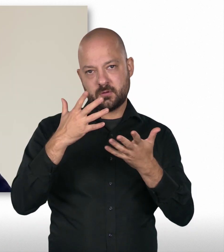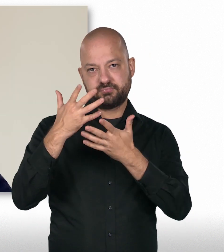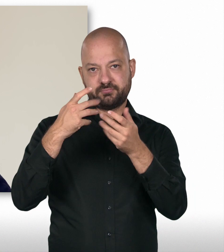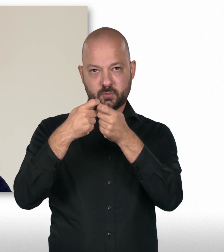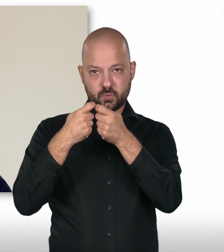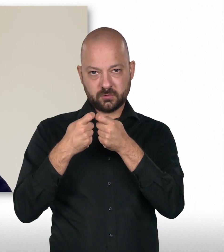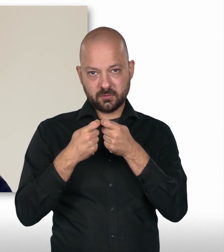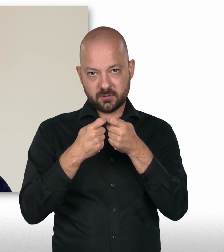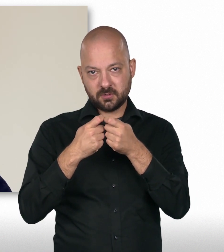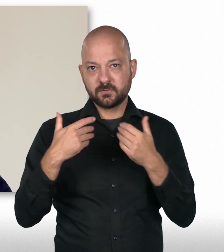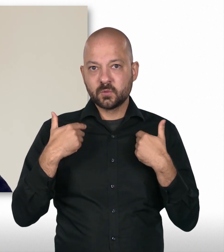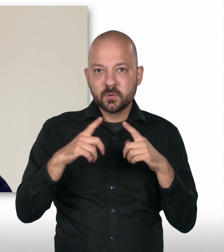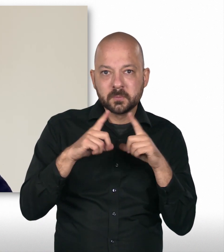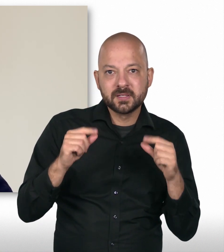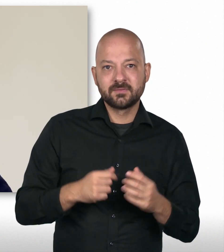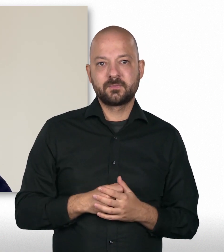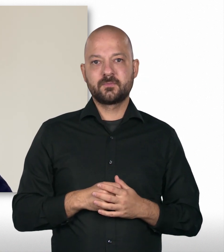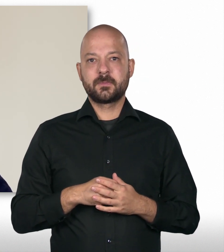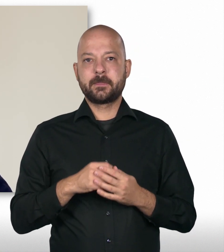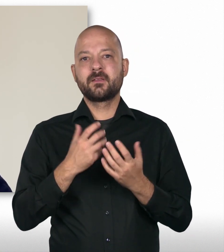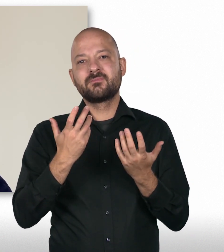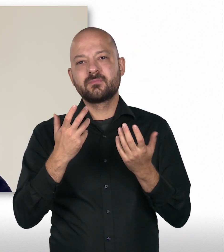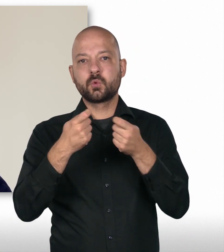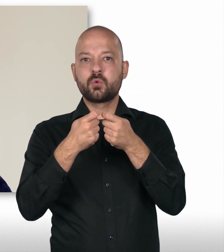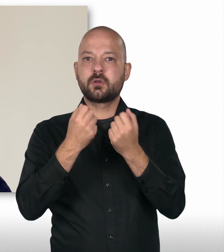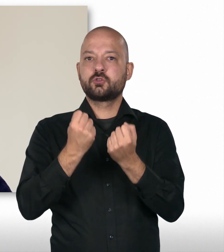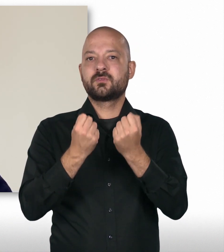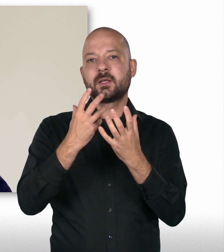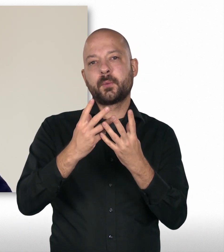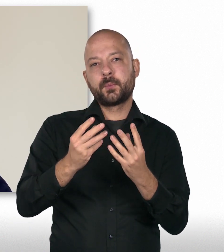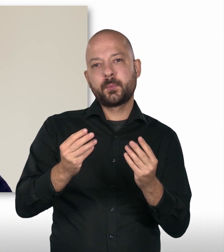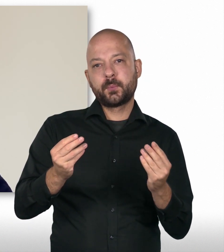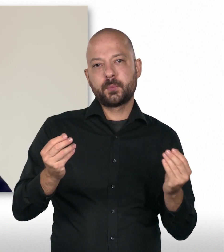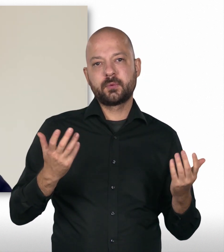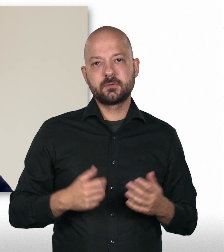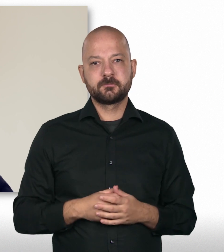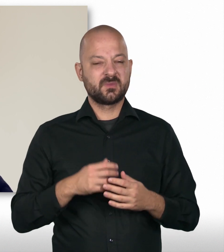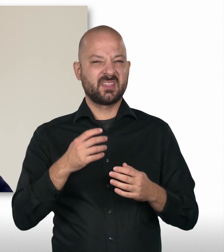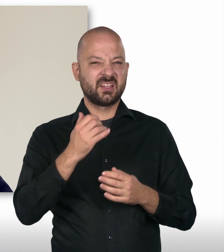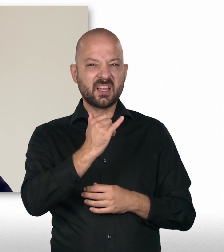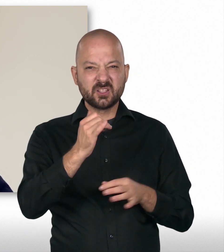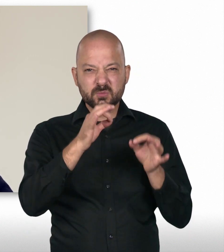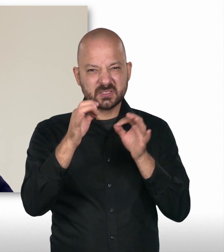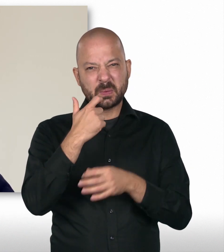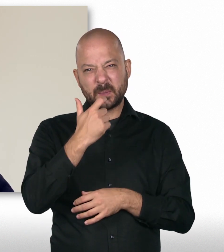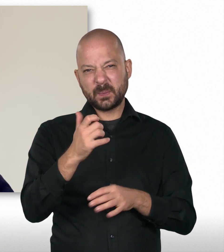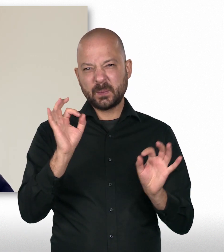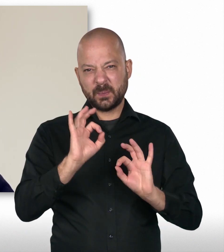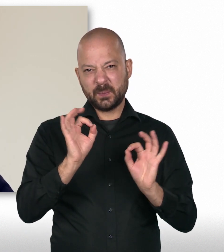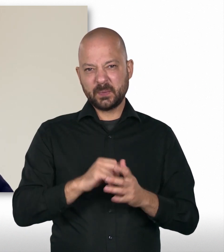Hat sich dann sehr gefreut über die Briefe natürlich, aber den Kontakt konnte man natürlich nicht dauerhaft so aufrechterhalten. Das war schon immer ein großes Drama, der Umzug. Und ich weiß auch